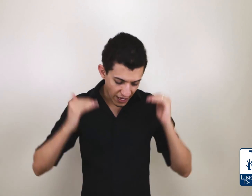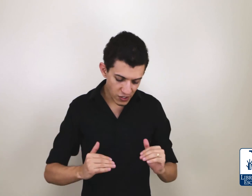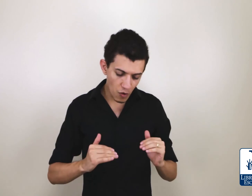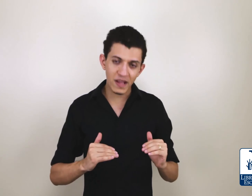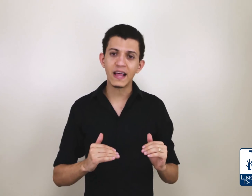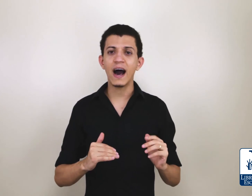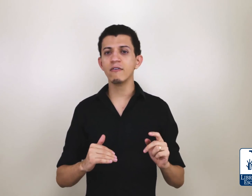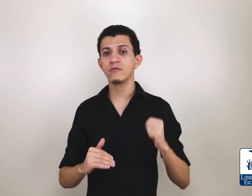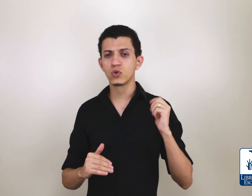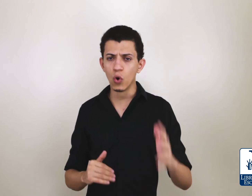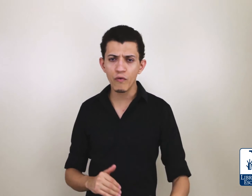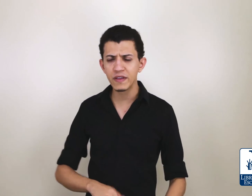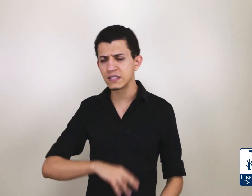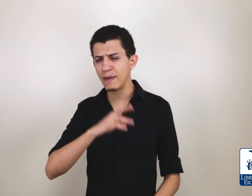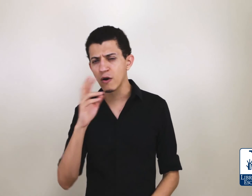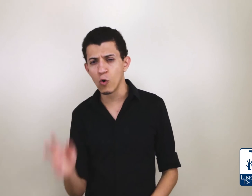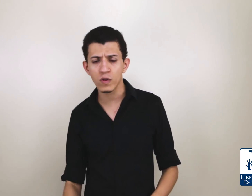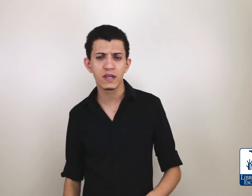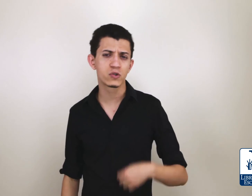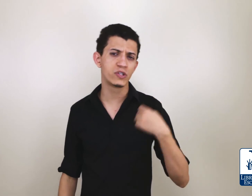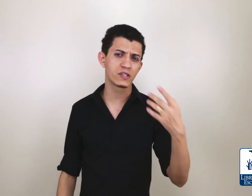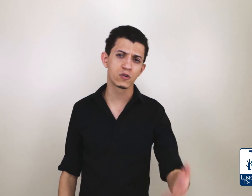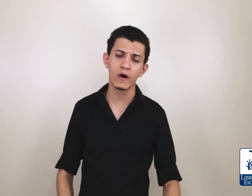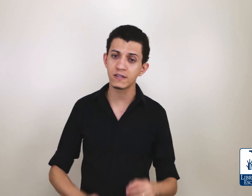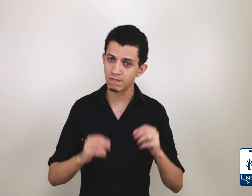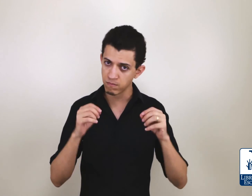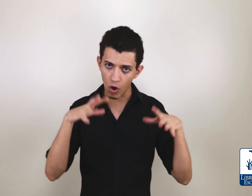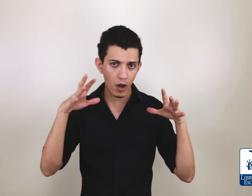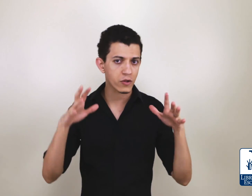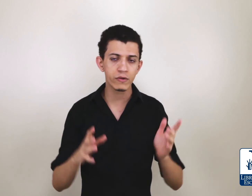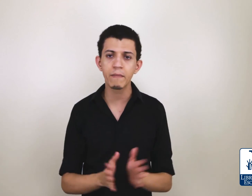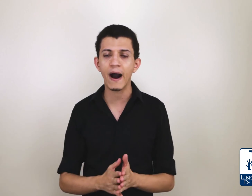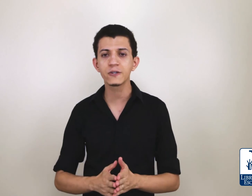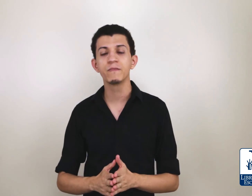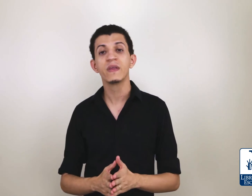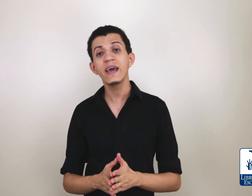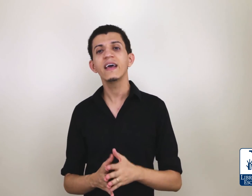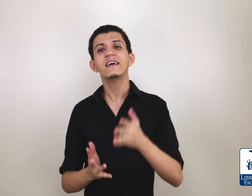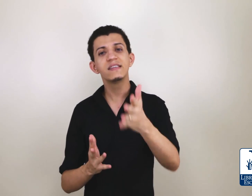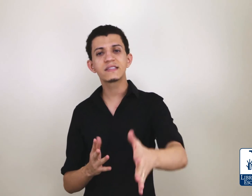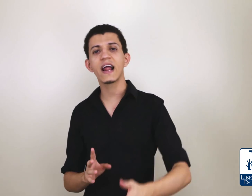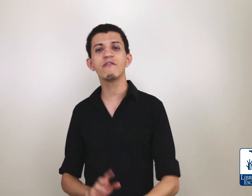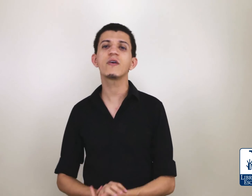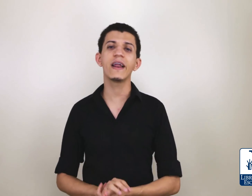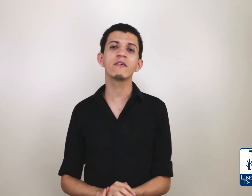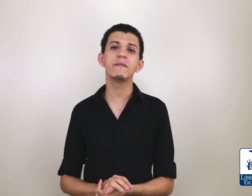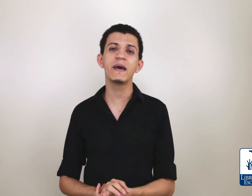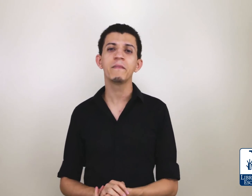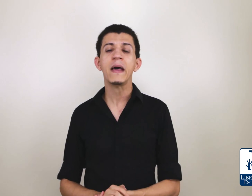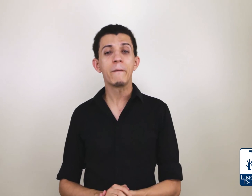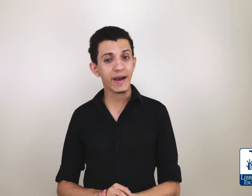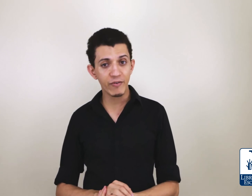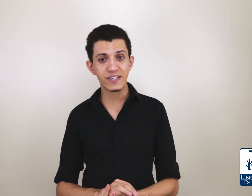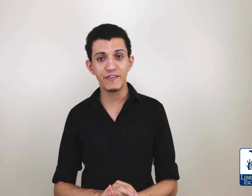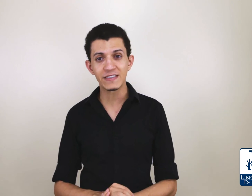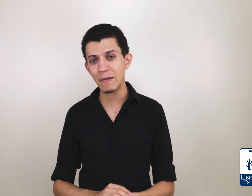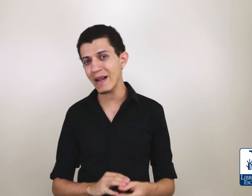Deixe seu comentário, dúvidas, perguntas, sugestões, coloque tudo aí embaixo e se inscreve no canal também para que você fique sempre